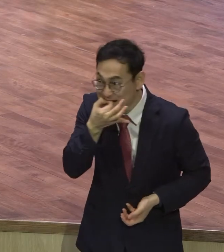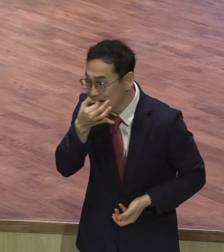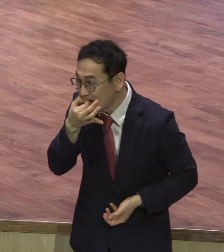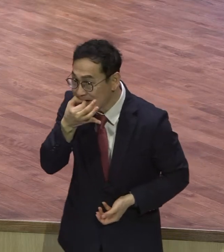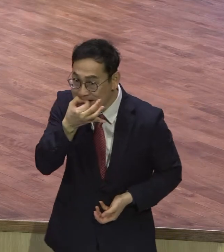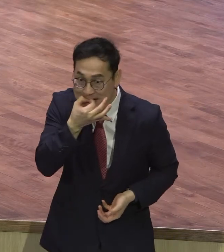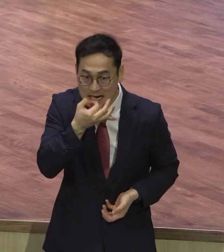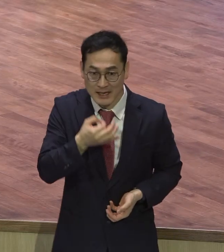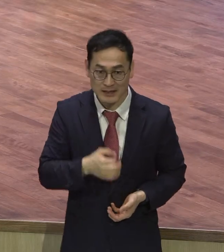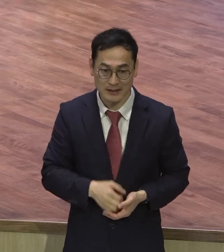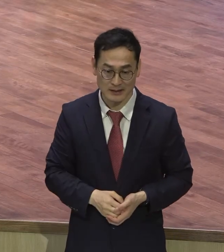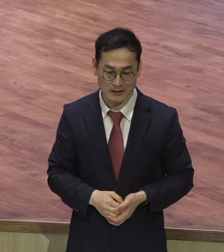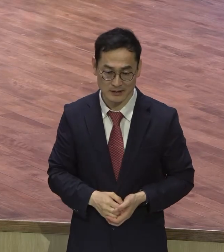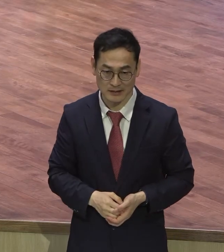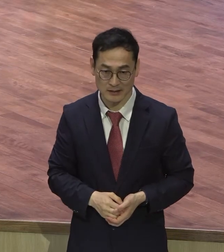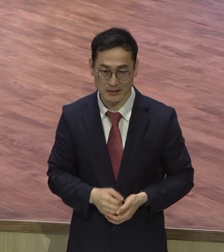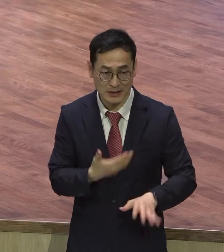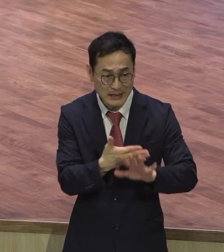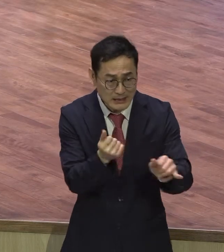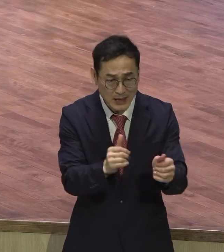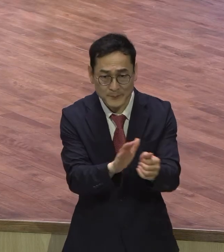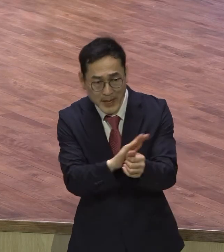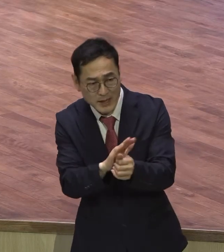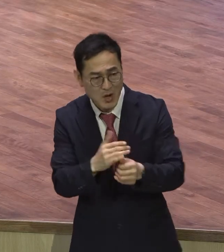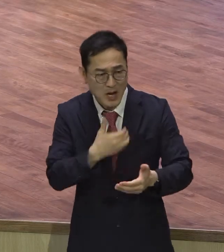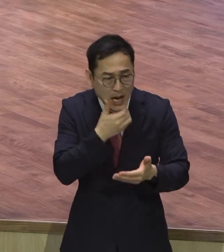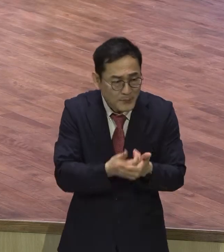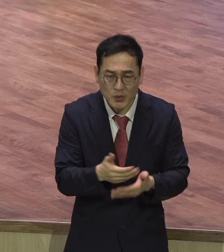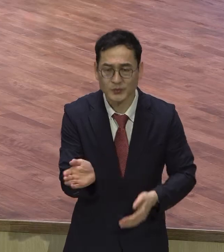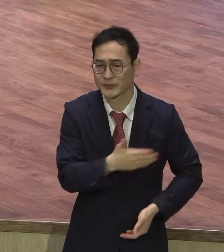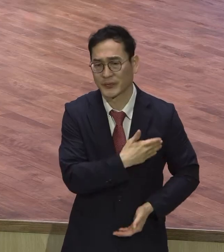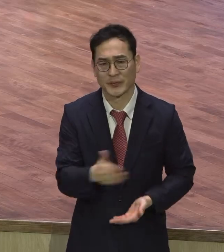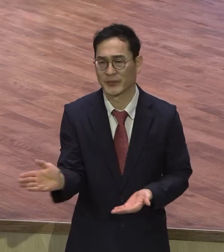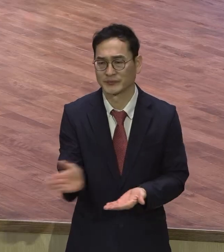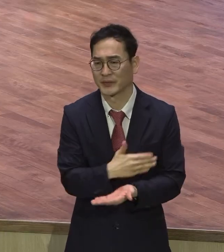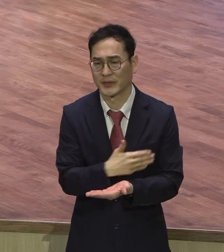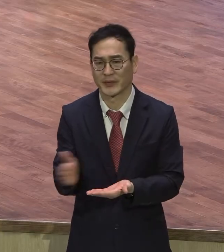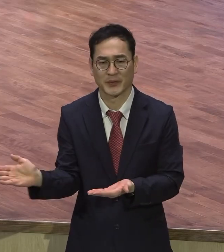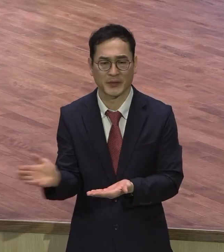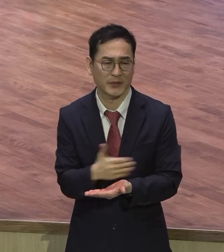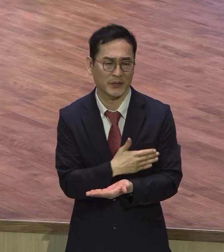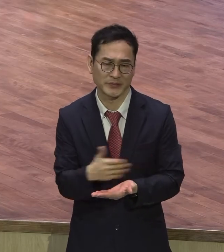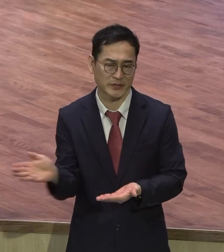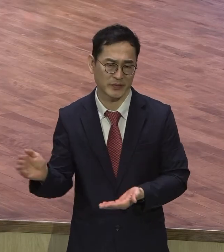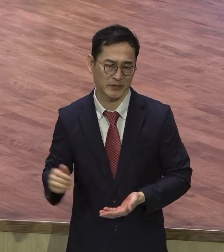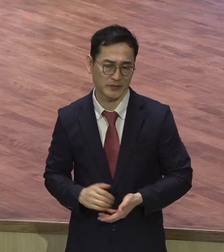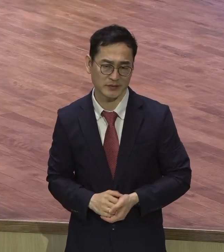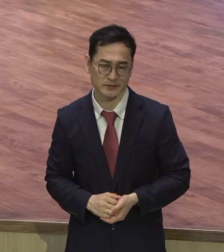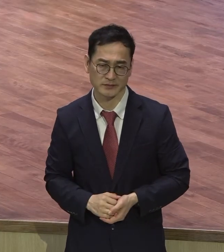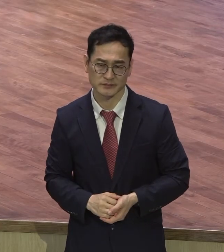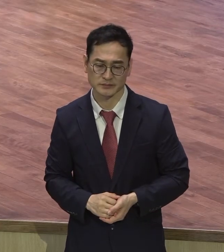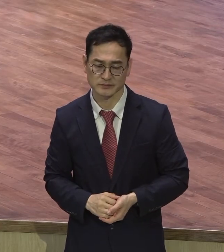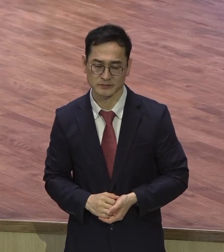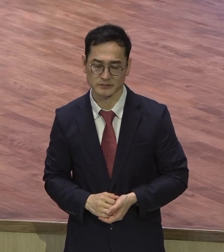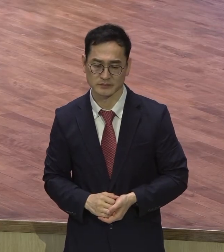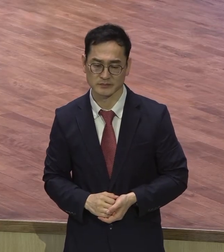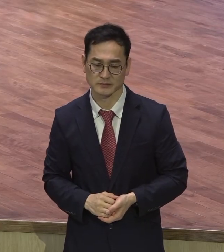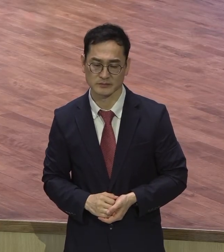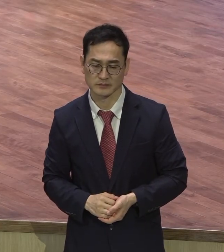지가족밖에 몰라 이 시대의 모습을 정확하게 표현한 거죠. 우리는 지금 시대의 상처로 무관심